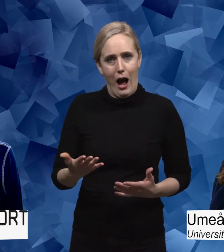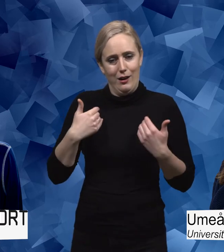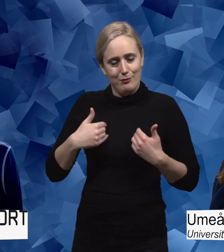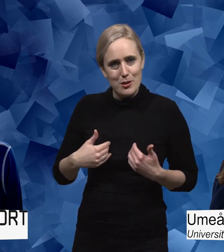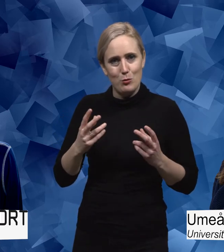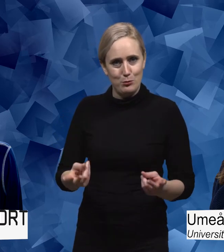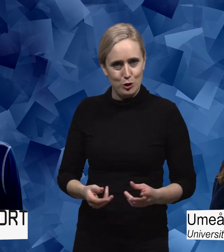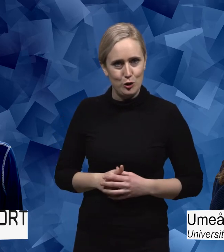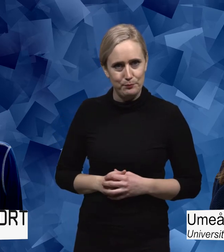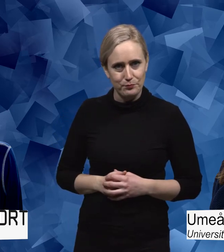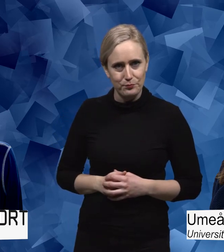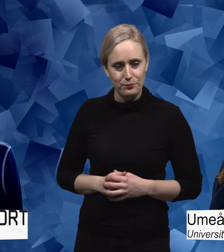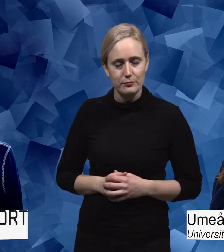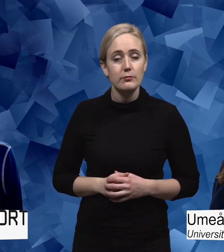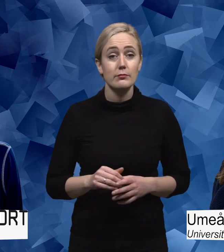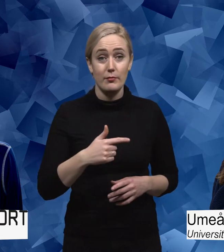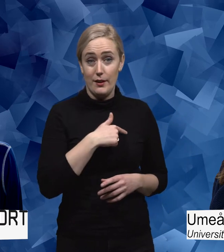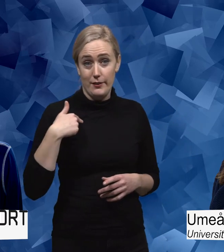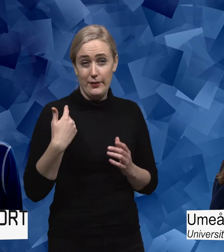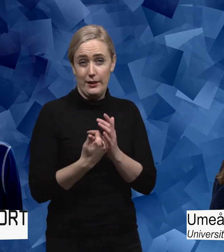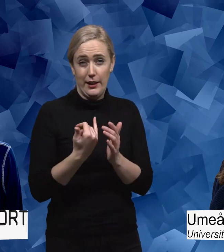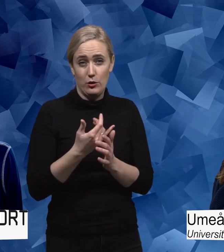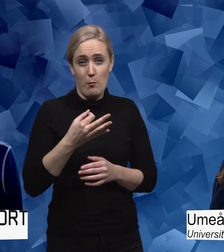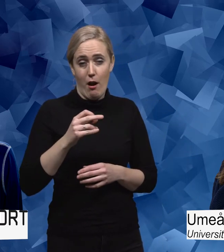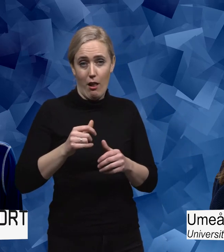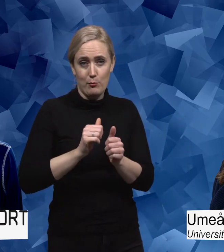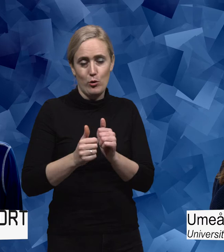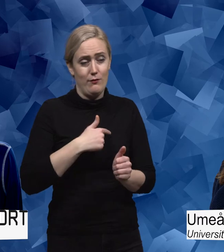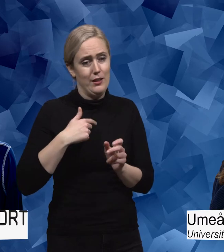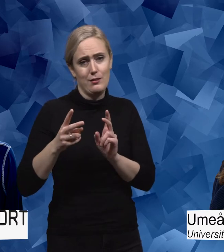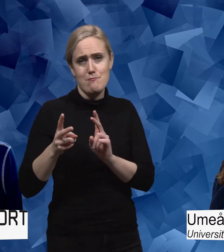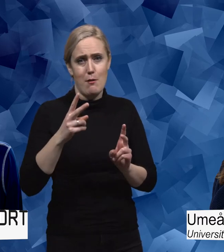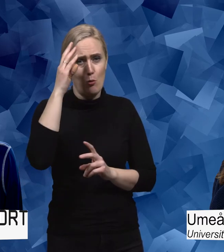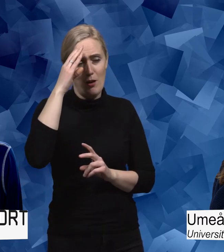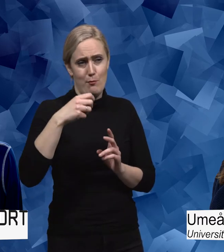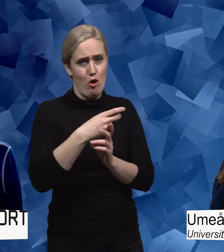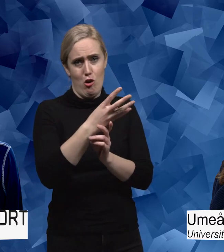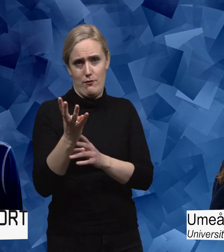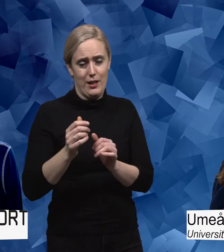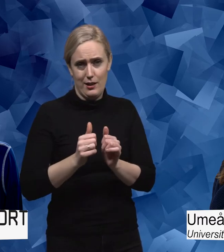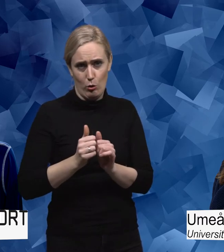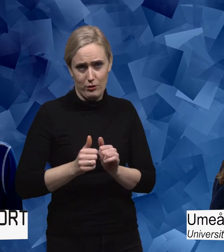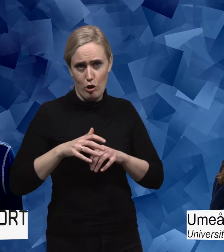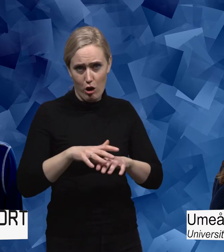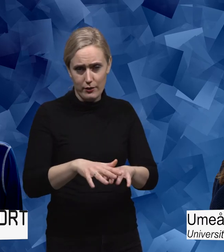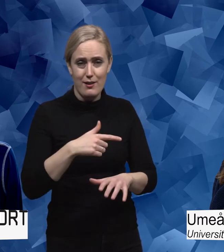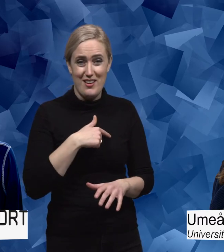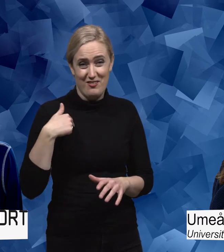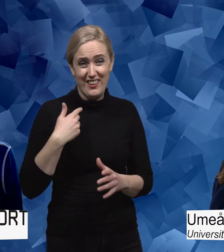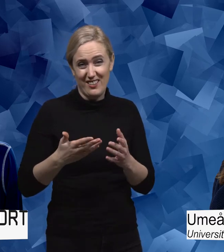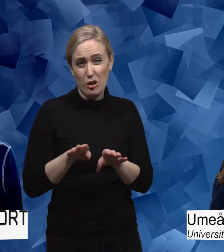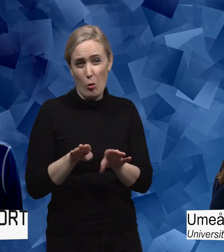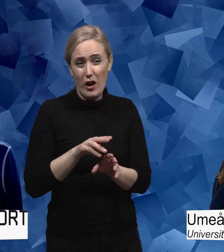identiteter. Vi inom parasporten har ju samma problem som den övriga idrottsrörelsen, att vi är sämre på att